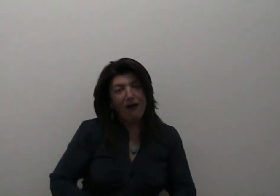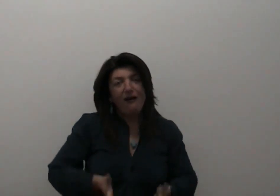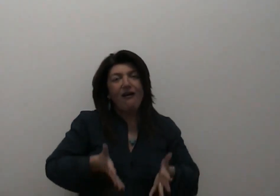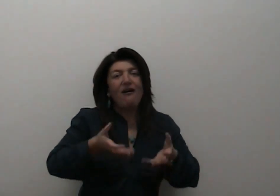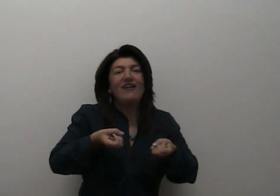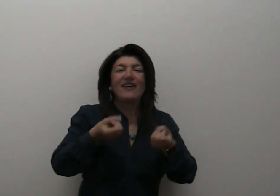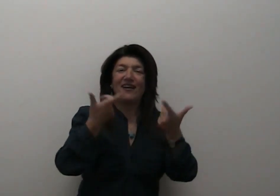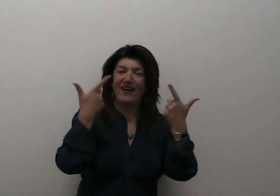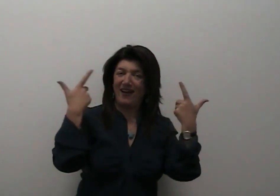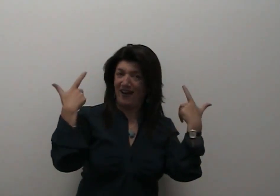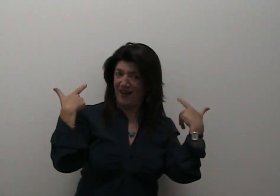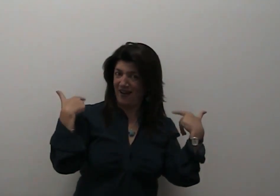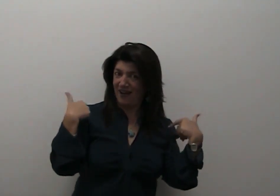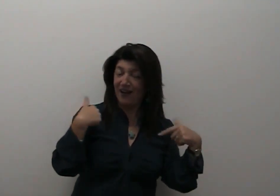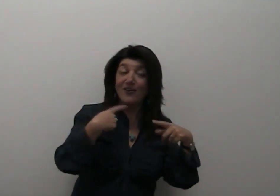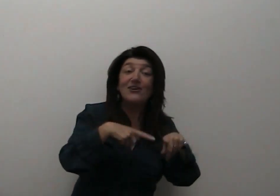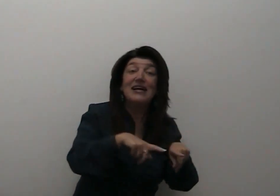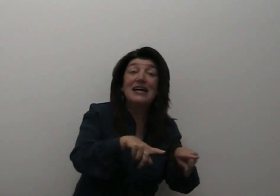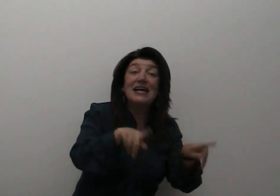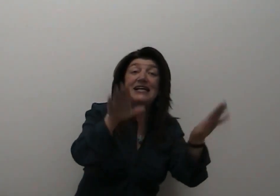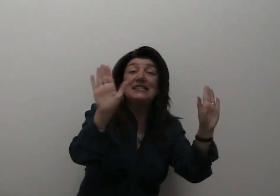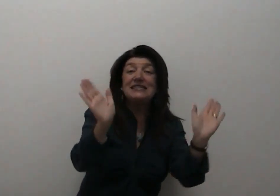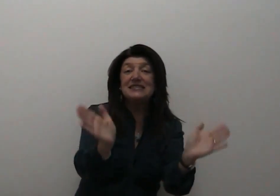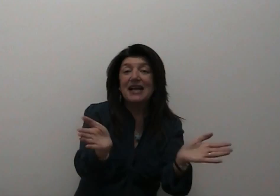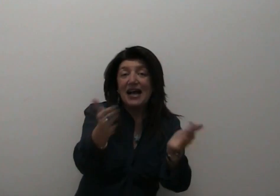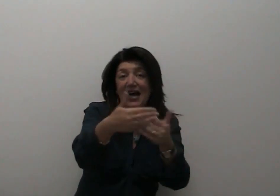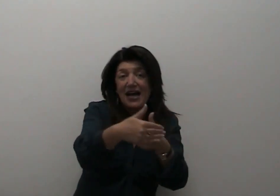Nella scatola dei suoni c'è una piccola fatina.